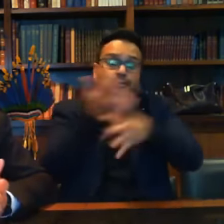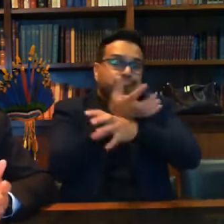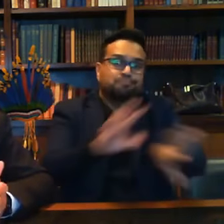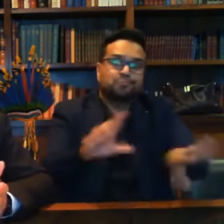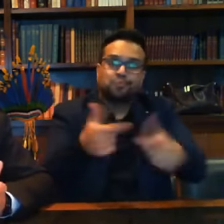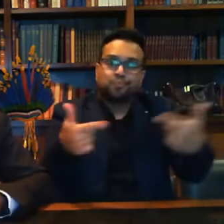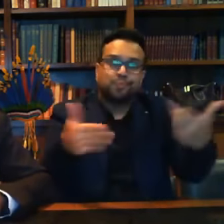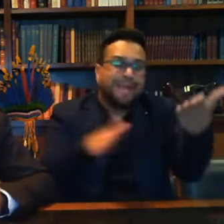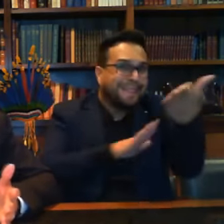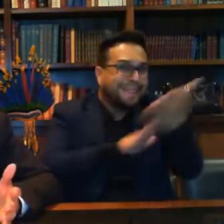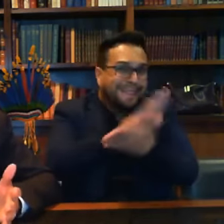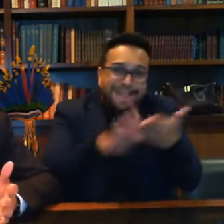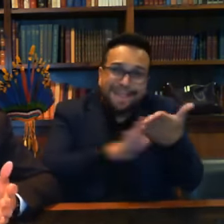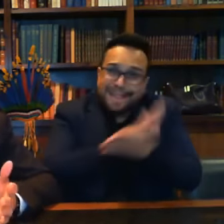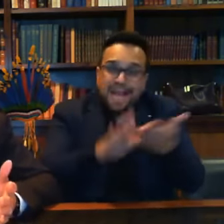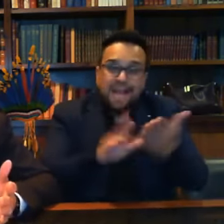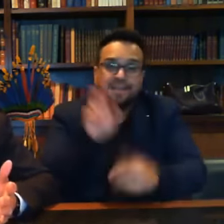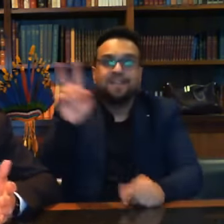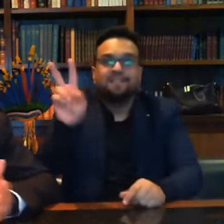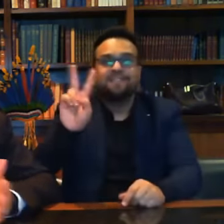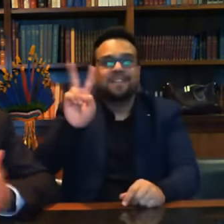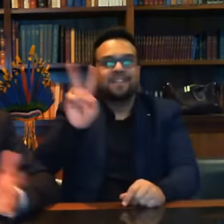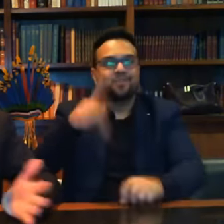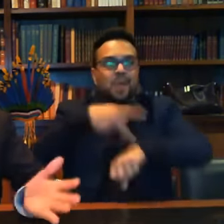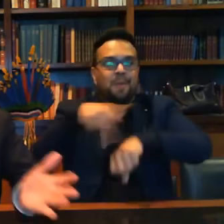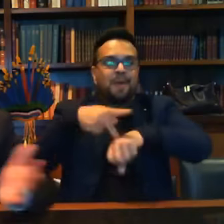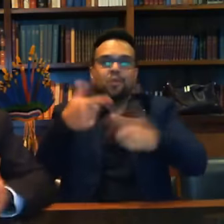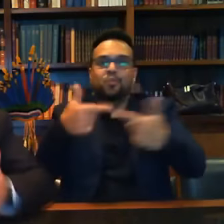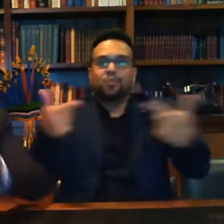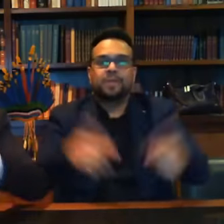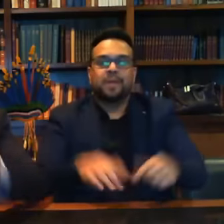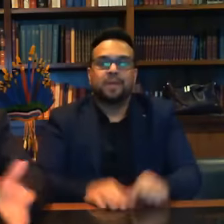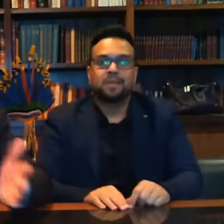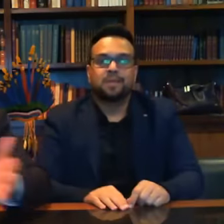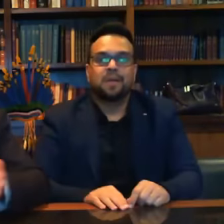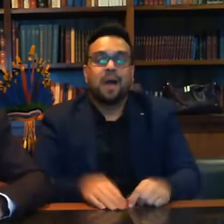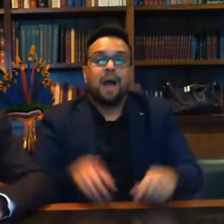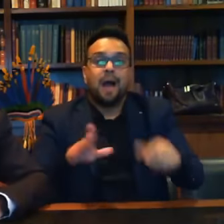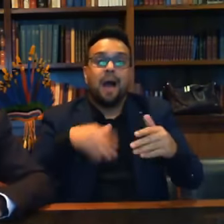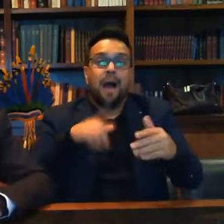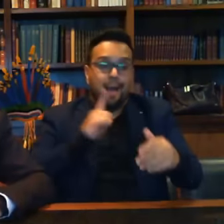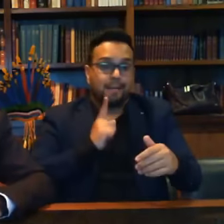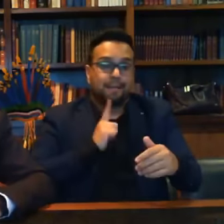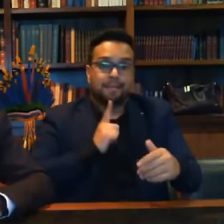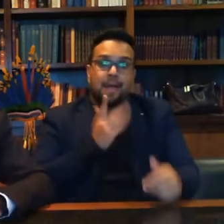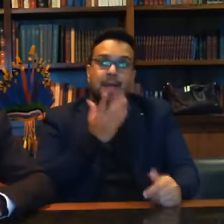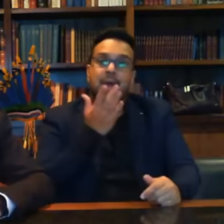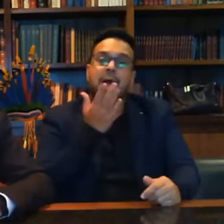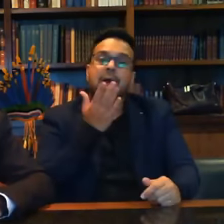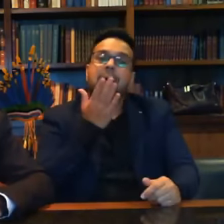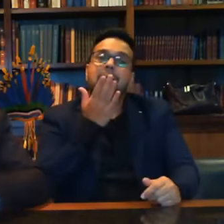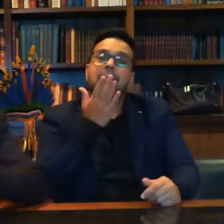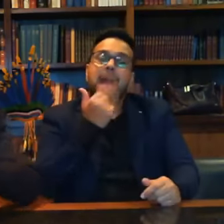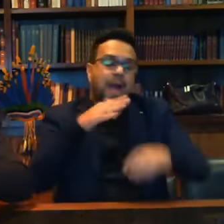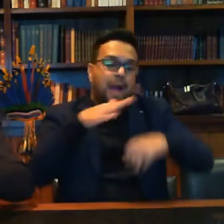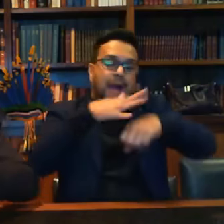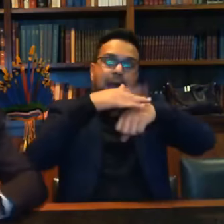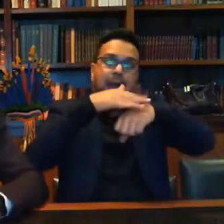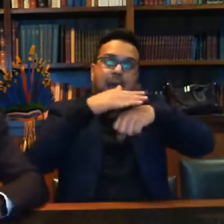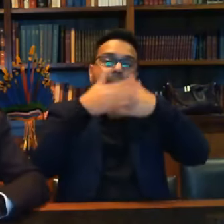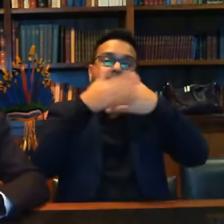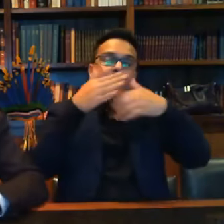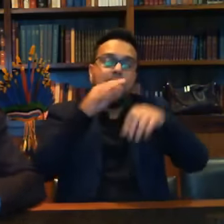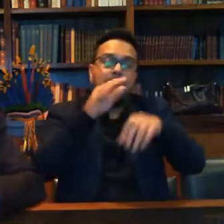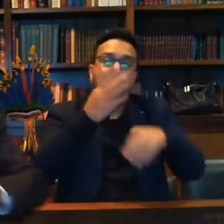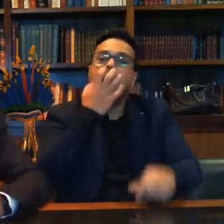Não é nada. Não tem nada mesmo. Não tem nem animais de estimação. Comeram todos os animais de estimação na Venezuela. Eu pretendo,